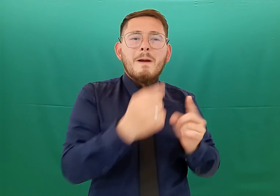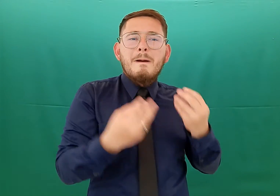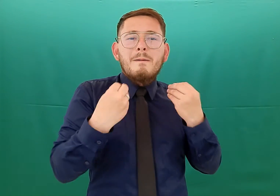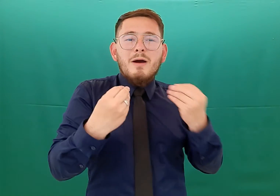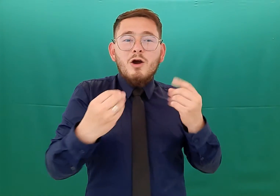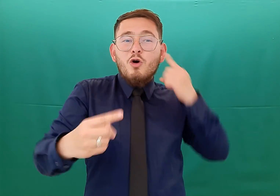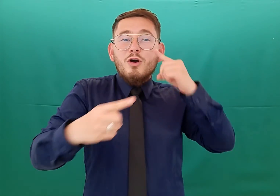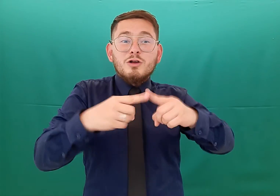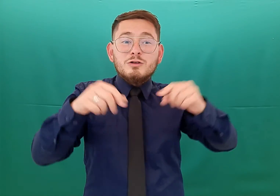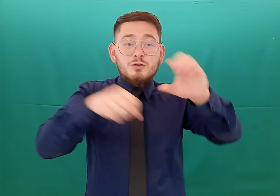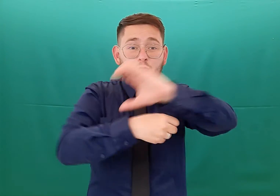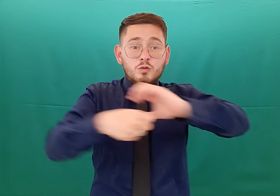guerra.